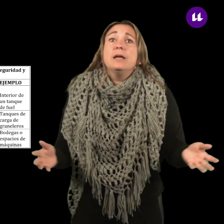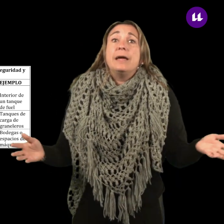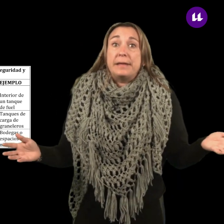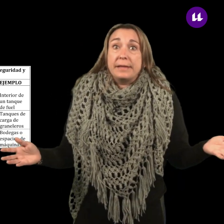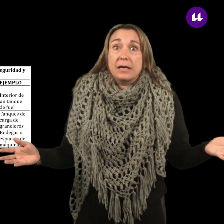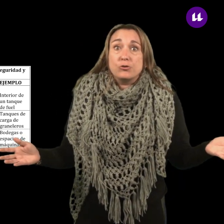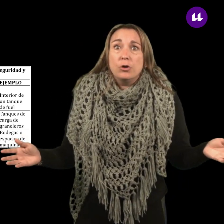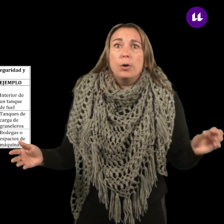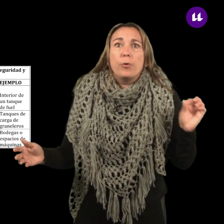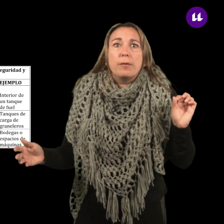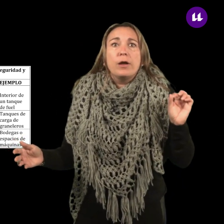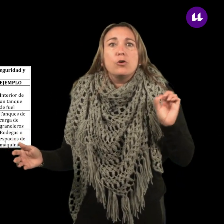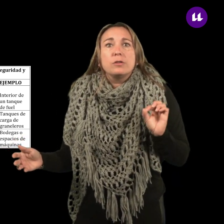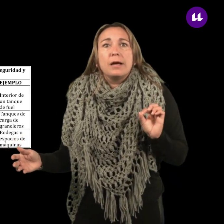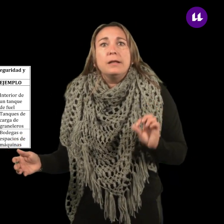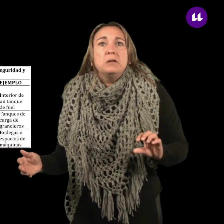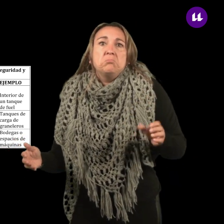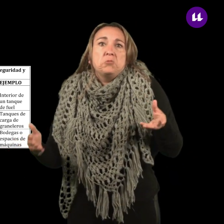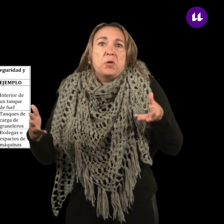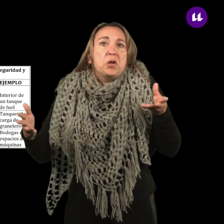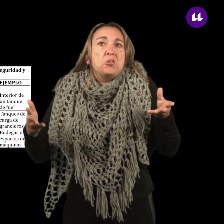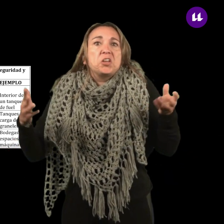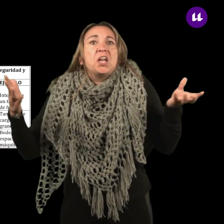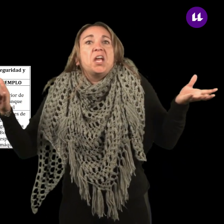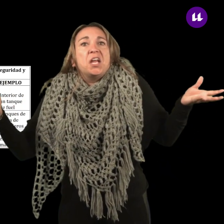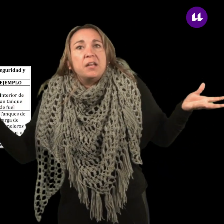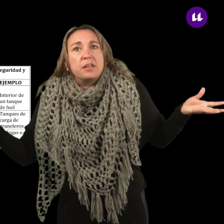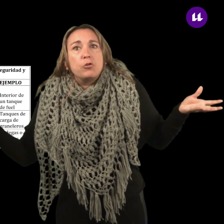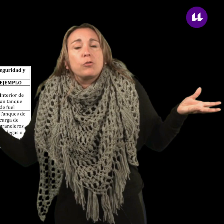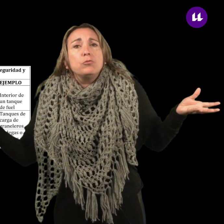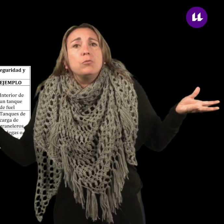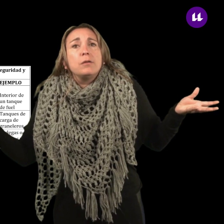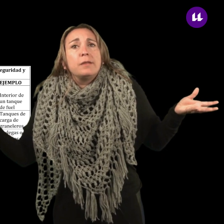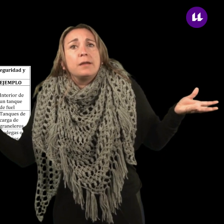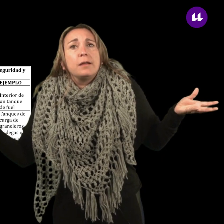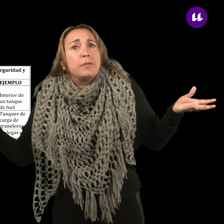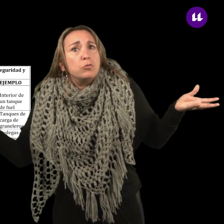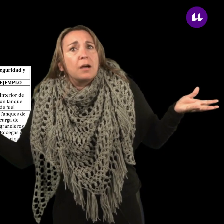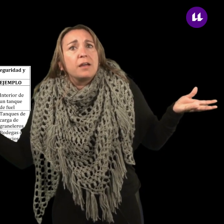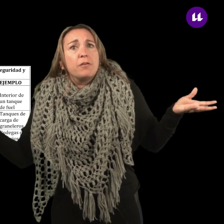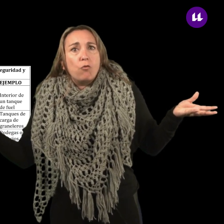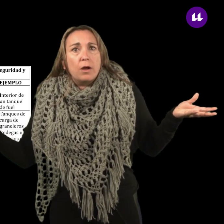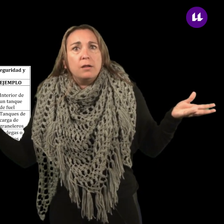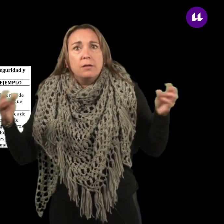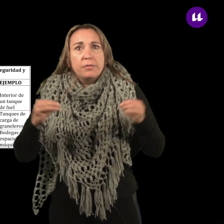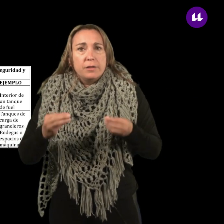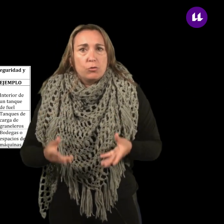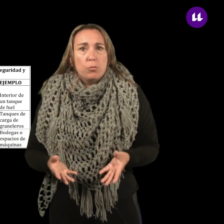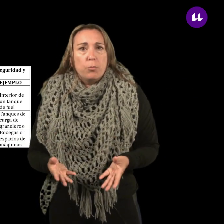En este caso, nos podemos encontrar en el interior de un tanque de fuel dentro de un